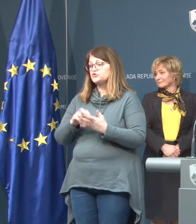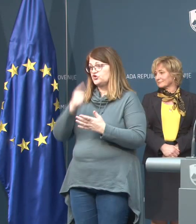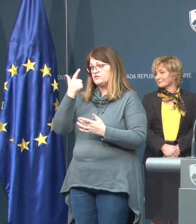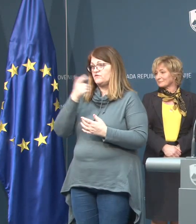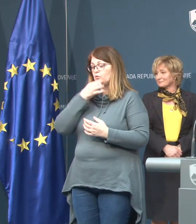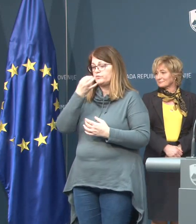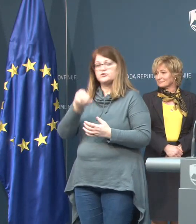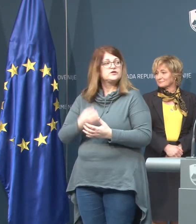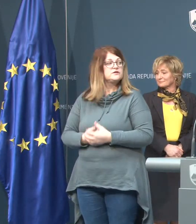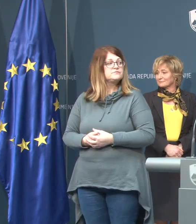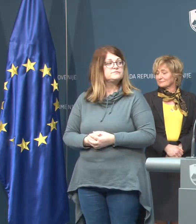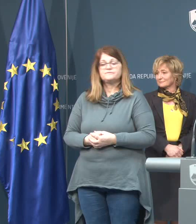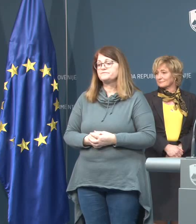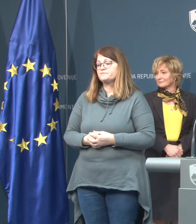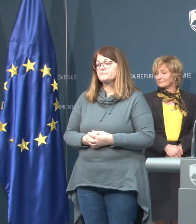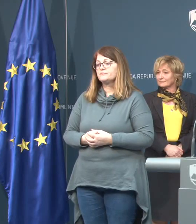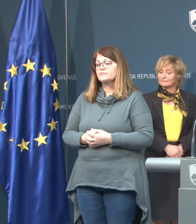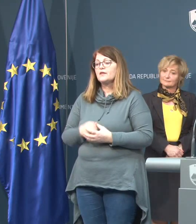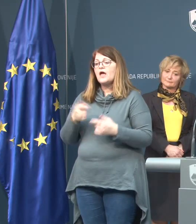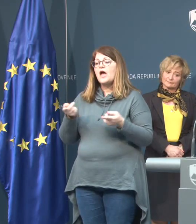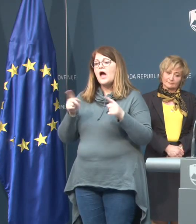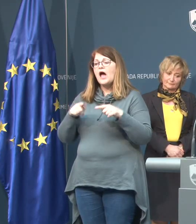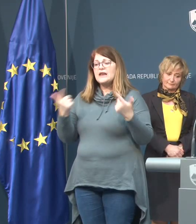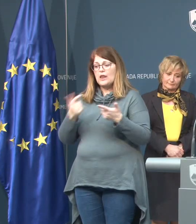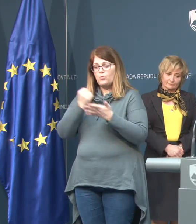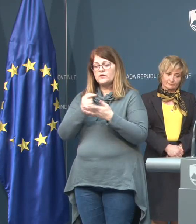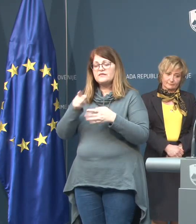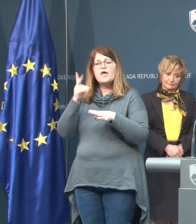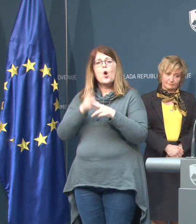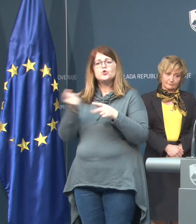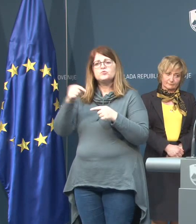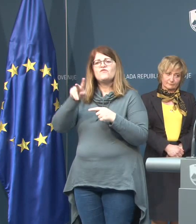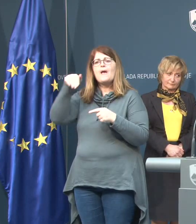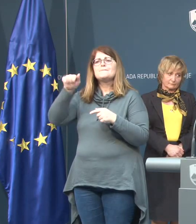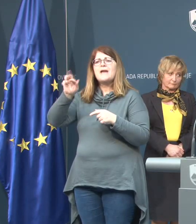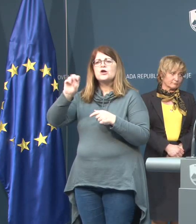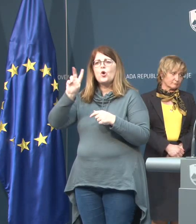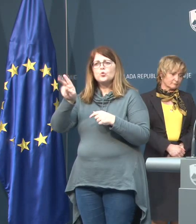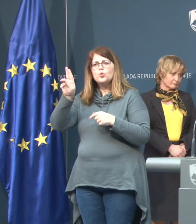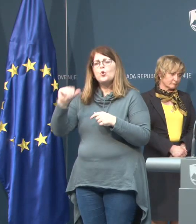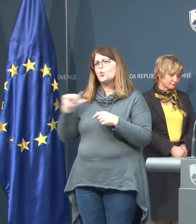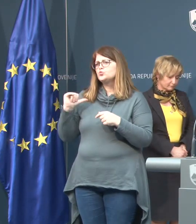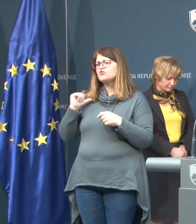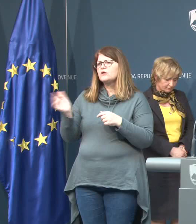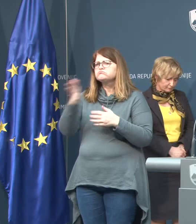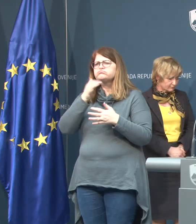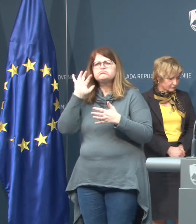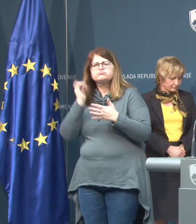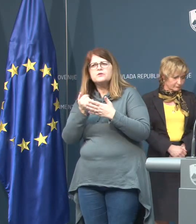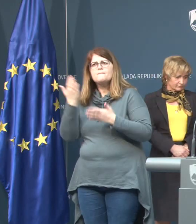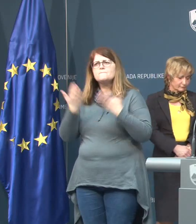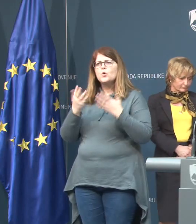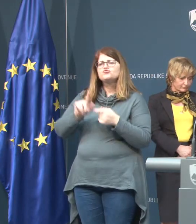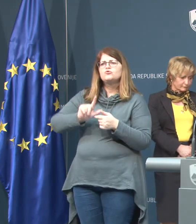da se doznamo nazaj. Še to ali lahko potrdite, da je do okužbe res prišlo v Maroku, če je bila nekako taka informacija, je zdaj kakor poli